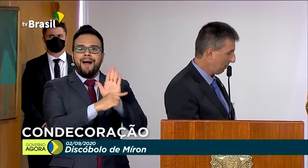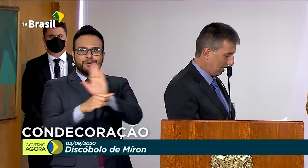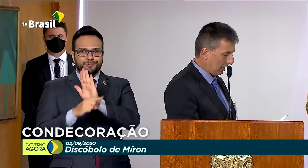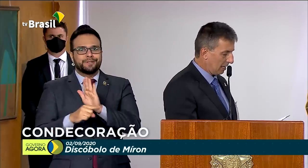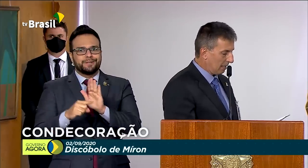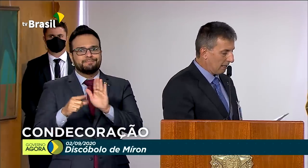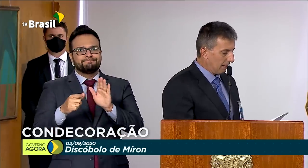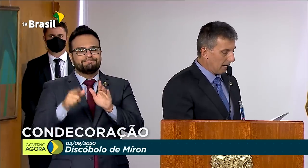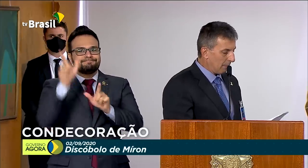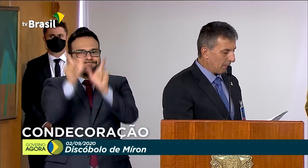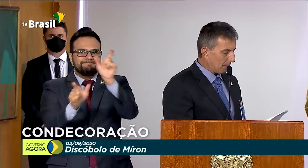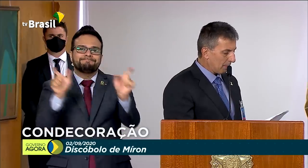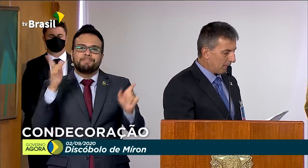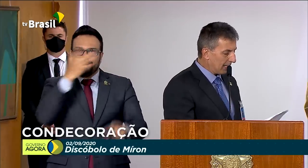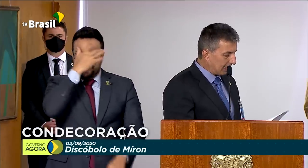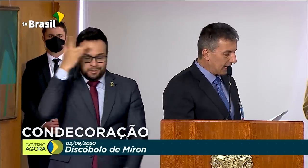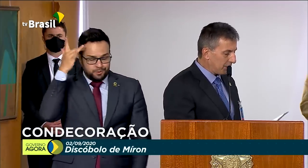pessoas.